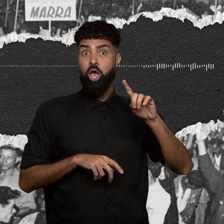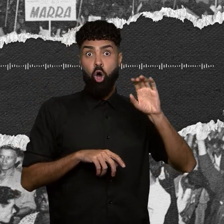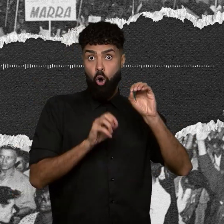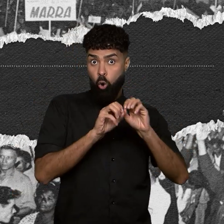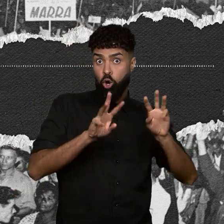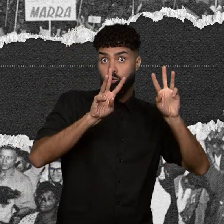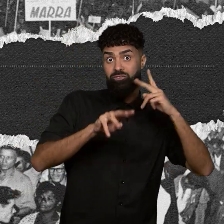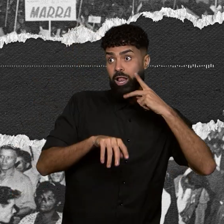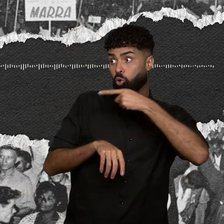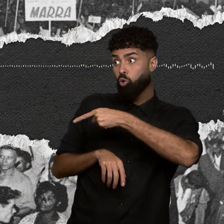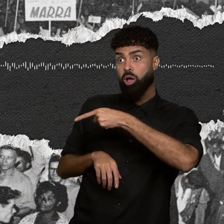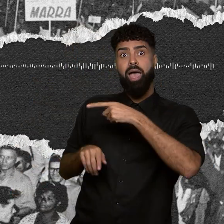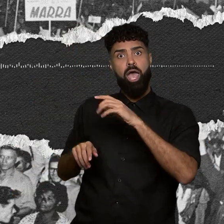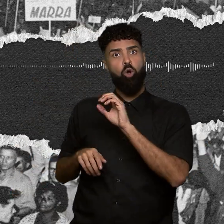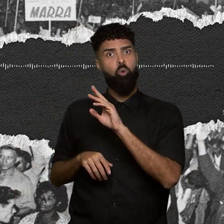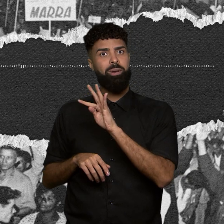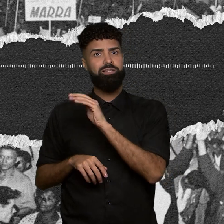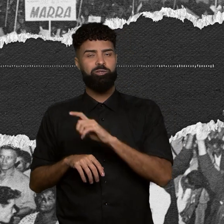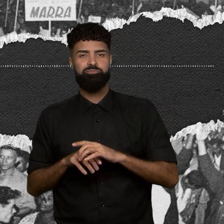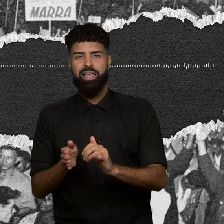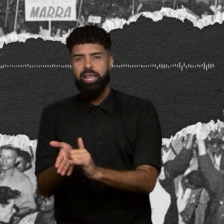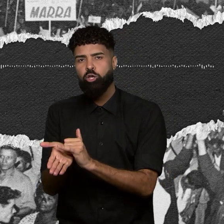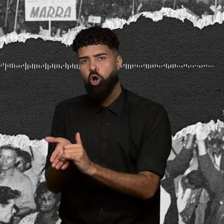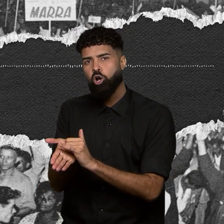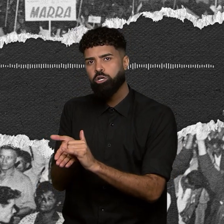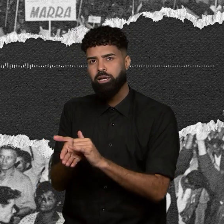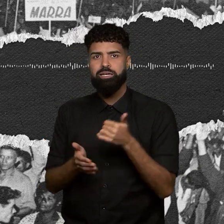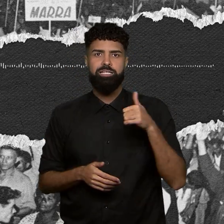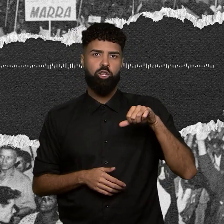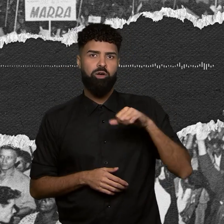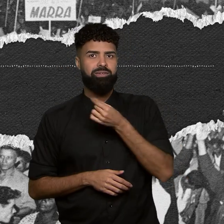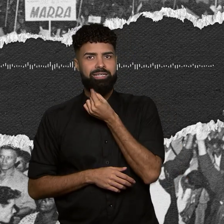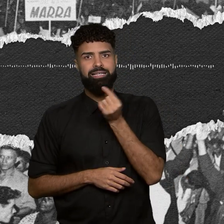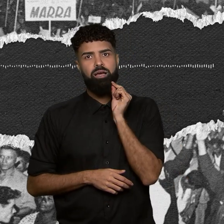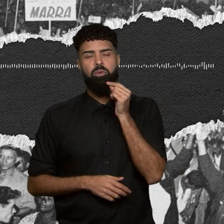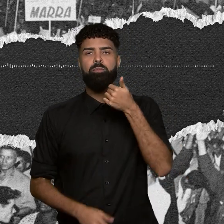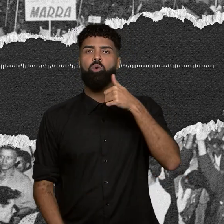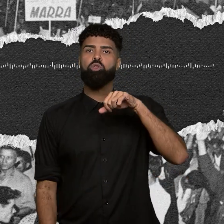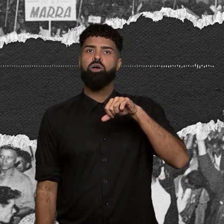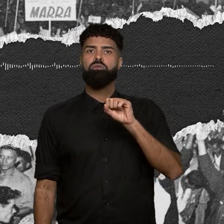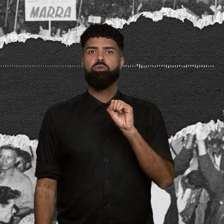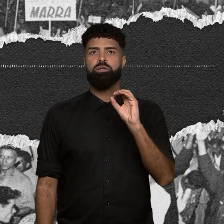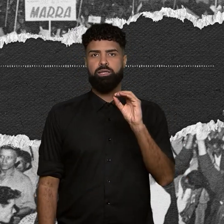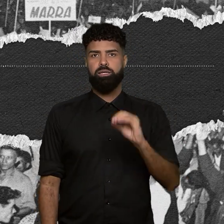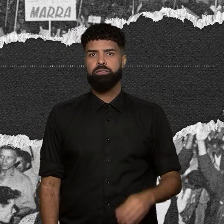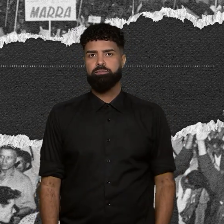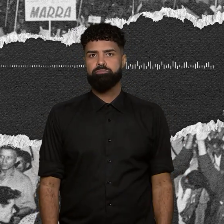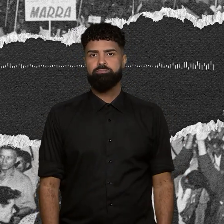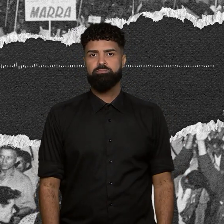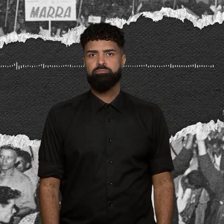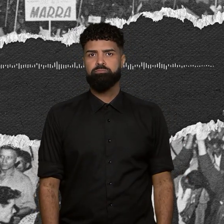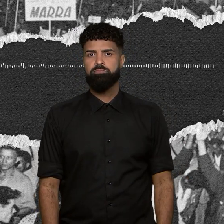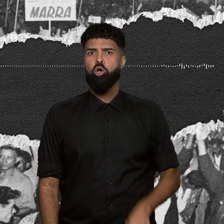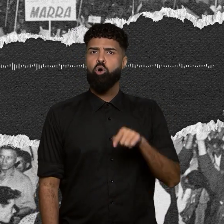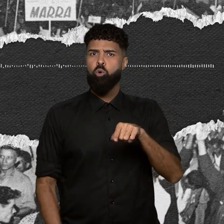Times, 19 de setembro de 1980. Um dos maiores polos